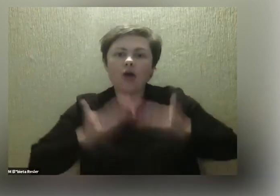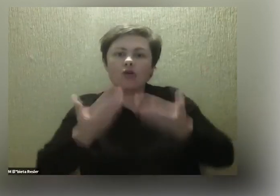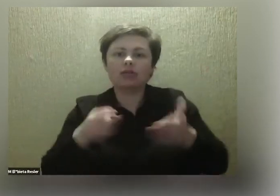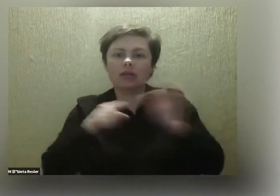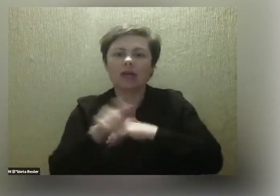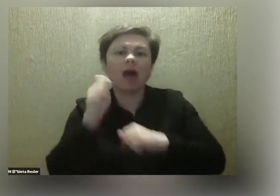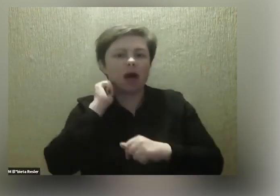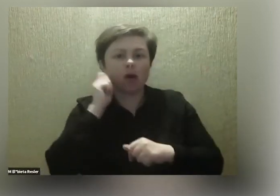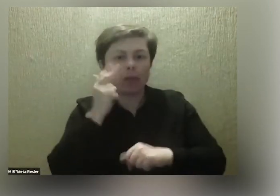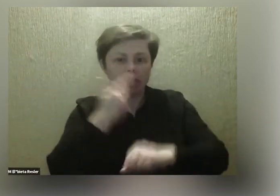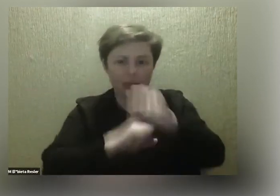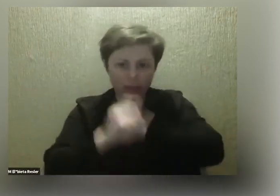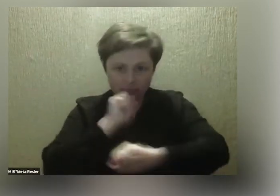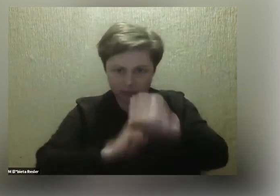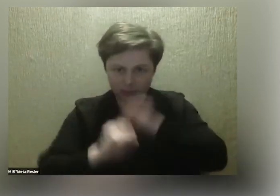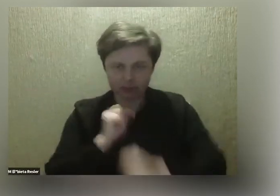niepełnosprawnością.